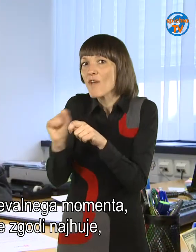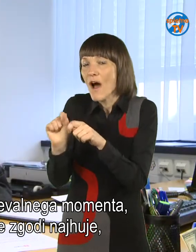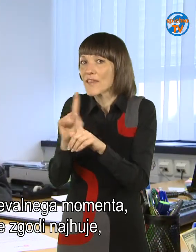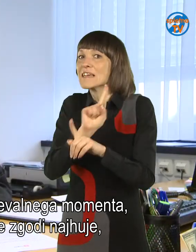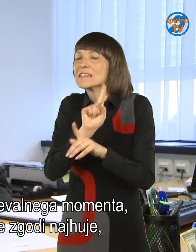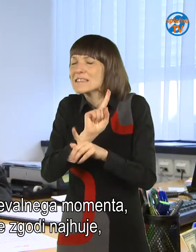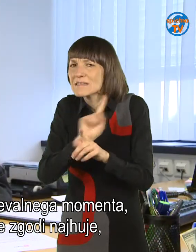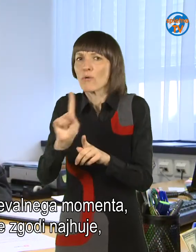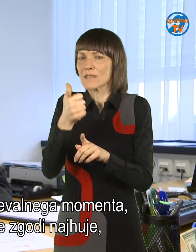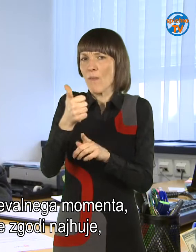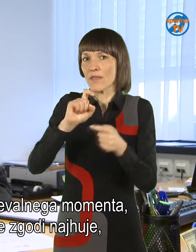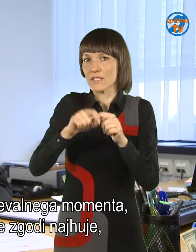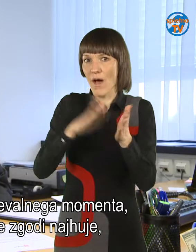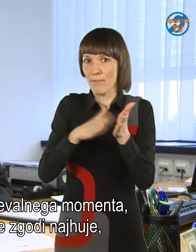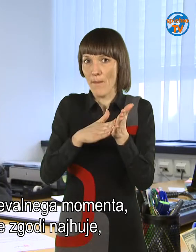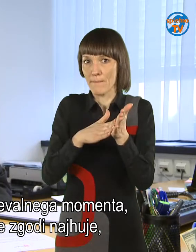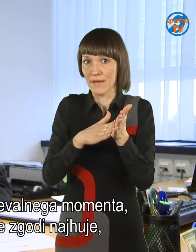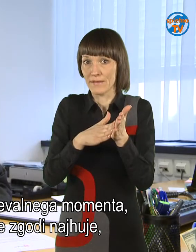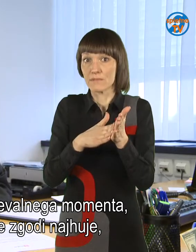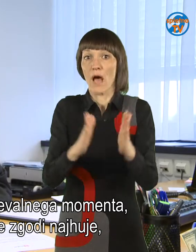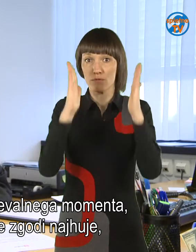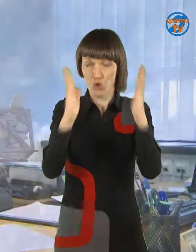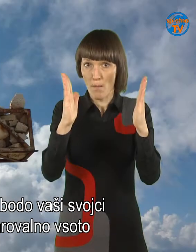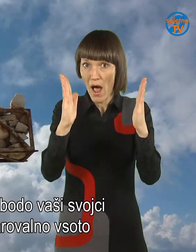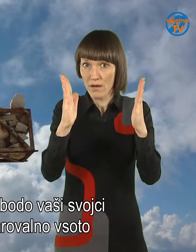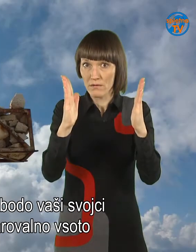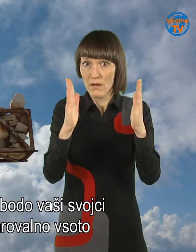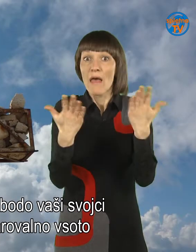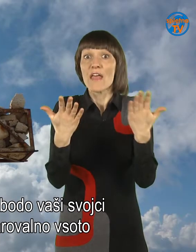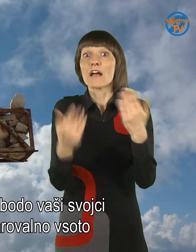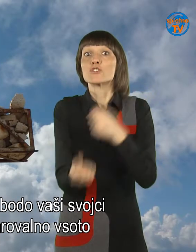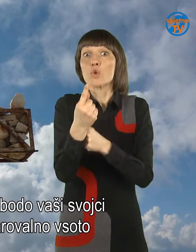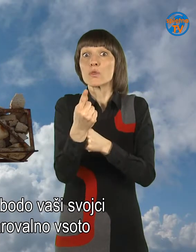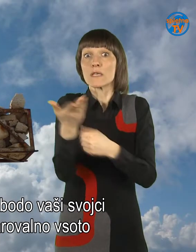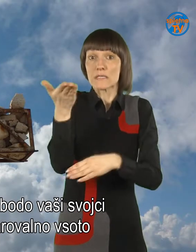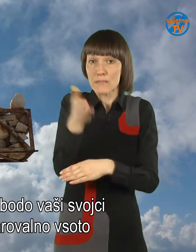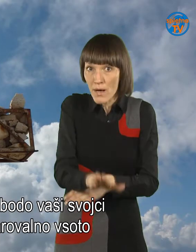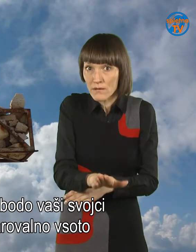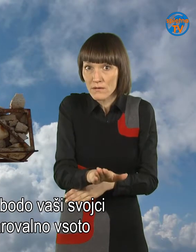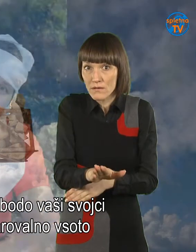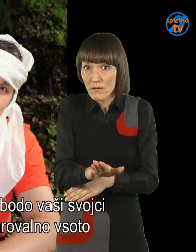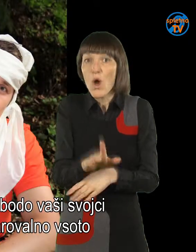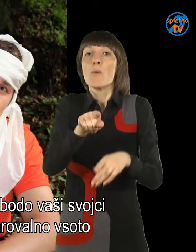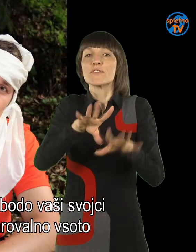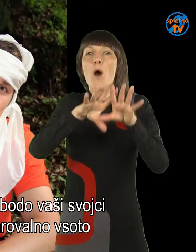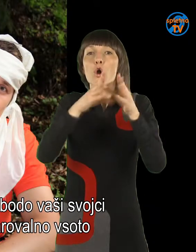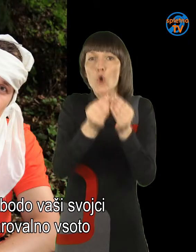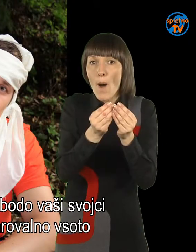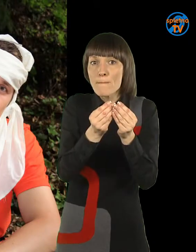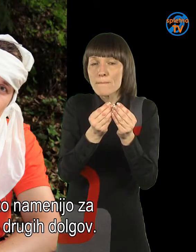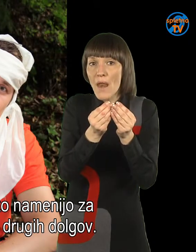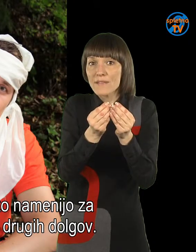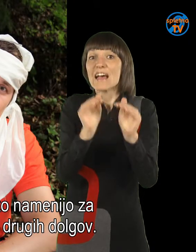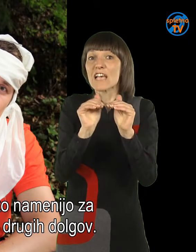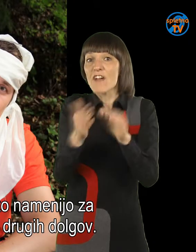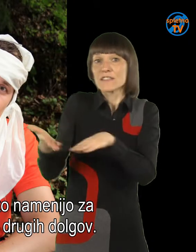nobenega vrčevalnega momenta noter, kar pomeni, da v dogovoreni dobi se zgodi najhuje, se pravi, da omrete, bodo vaši